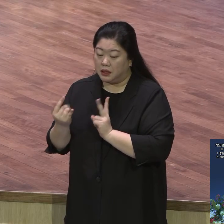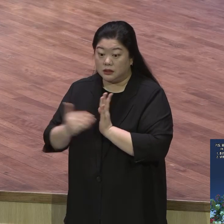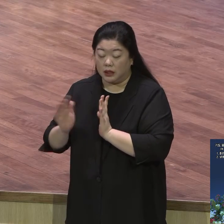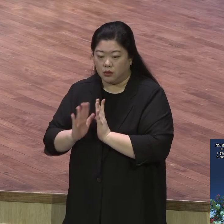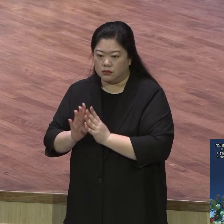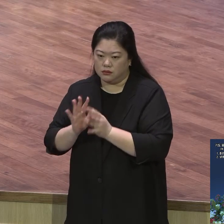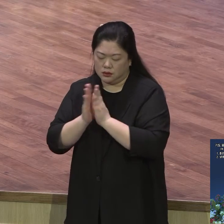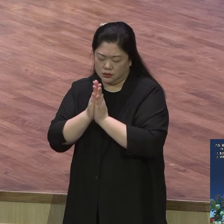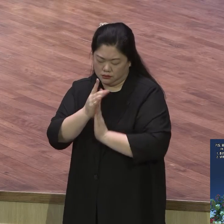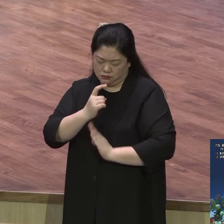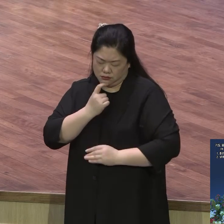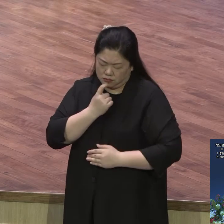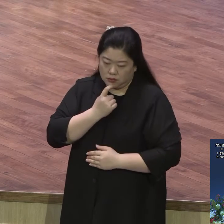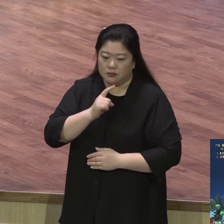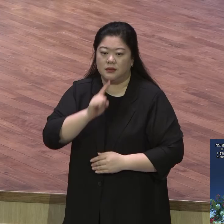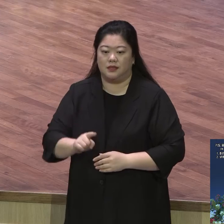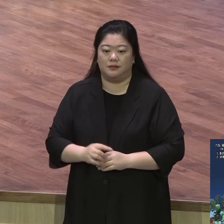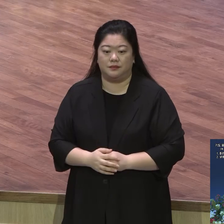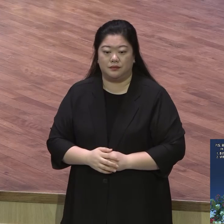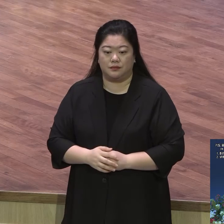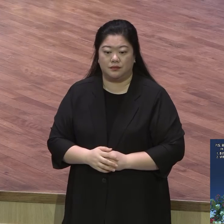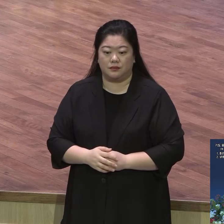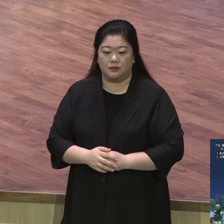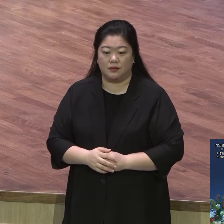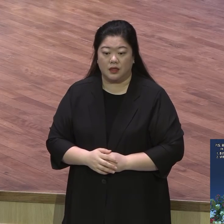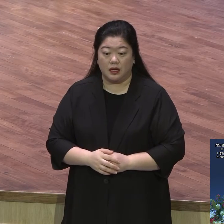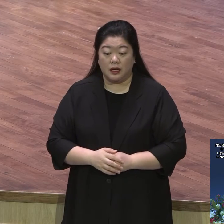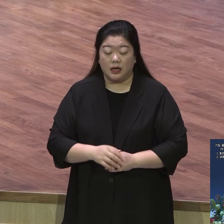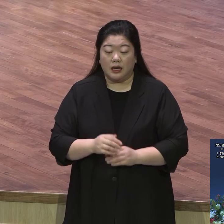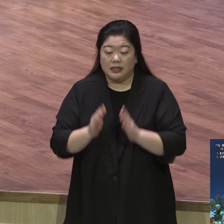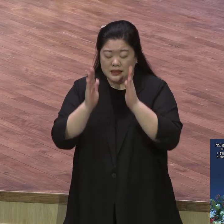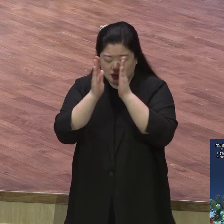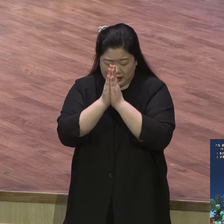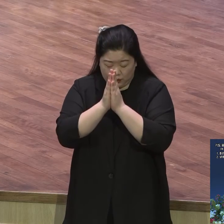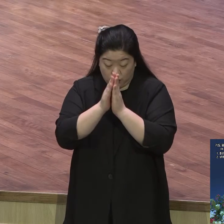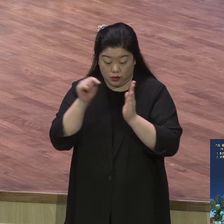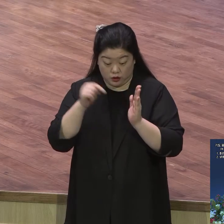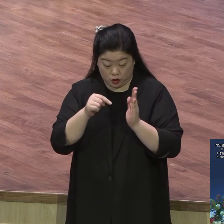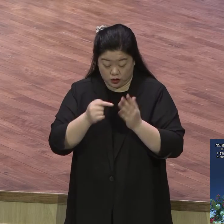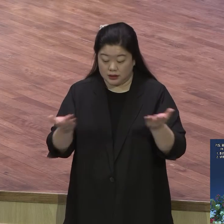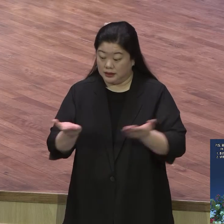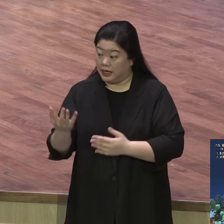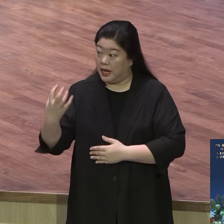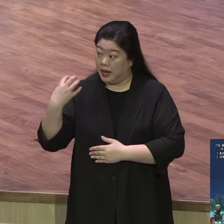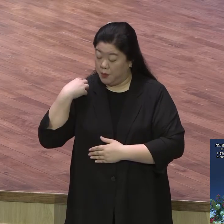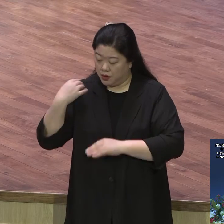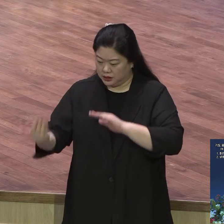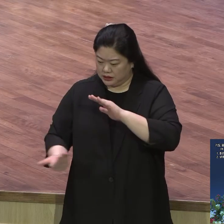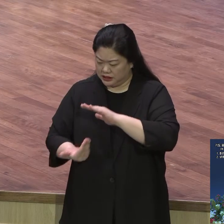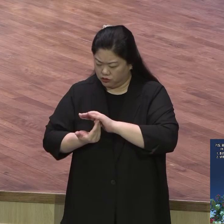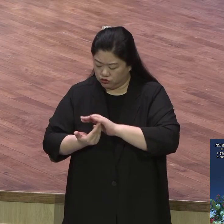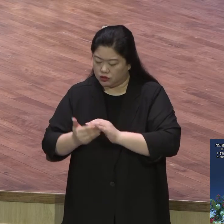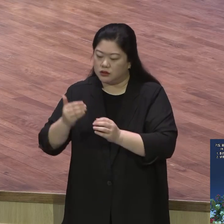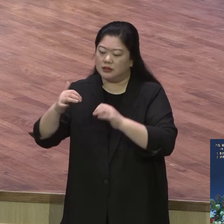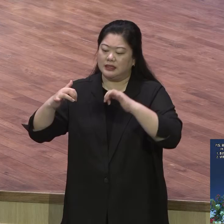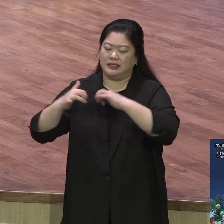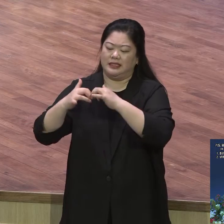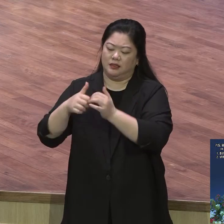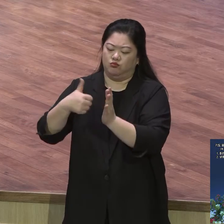자비의 수로가 흐르게 하라 기도는 사명을 이루는 가장 강력한 하늘 무기다 세상이